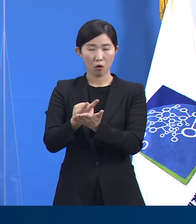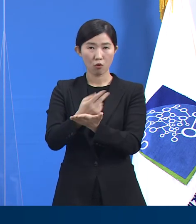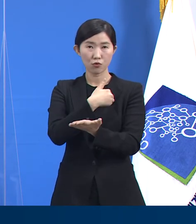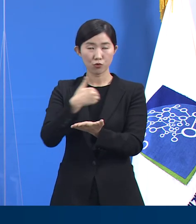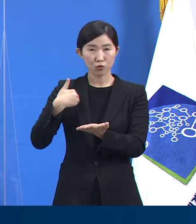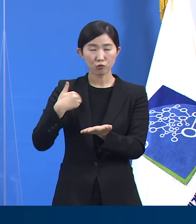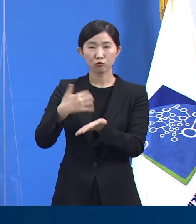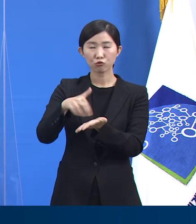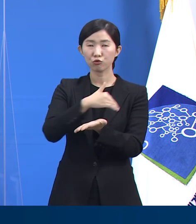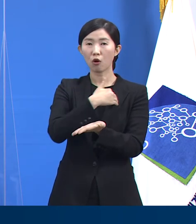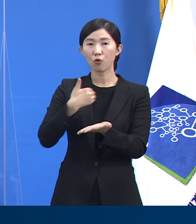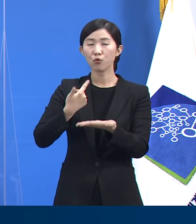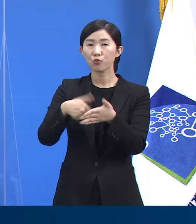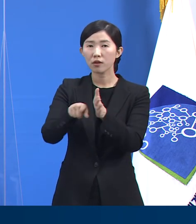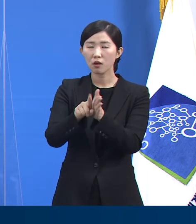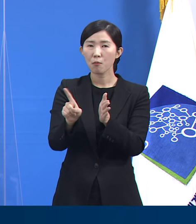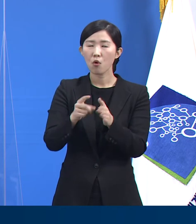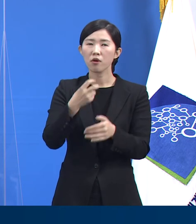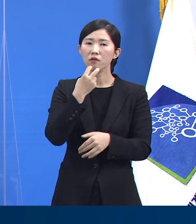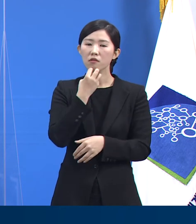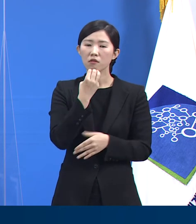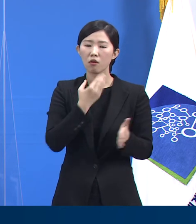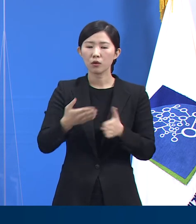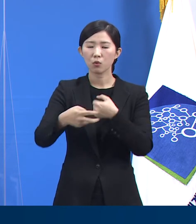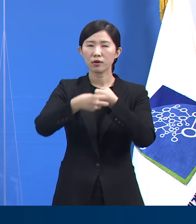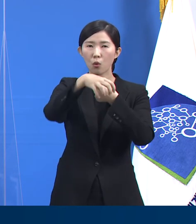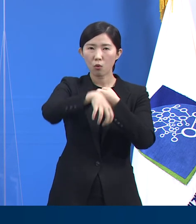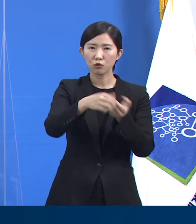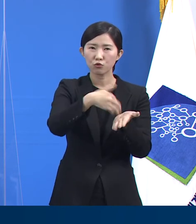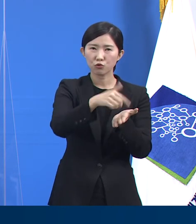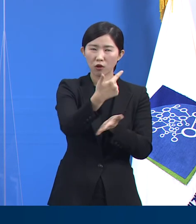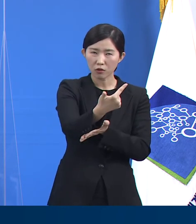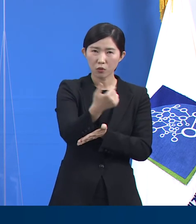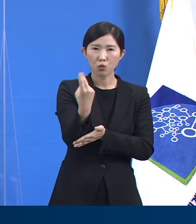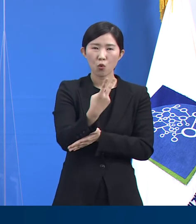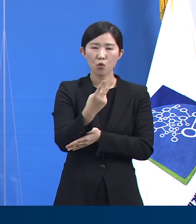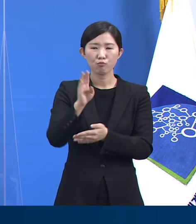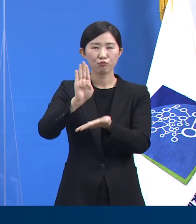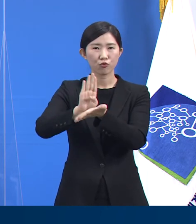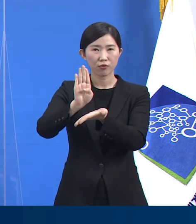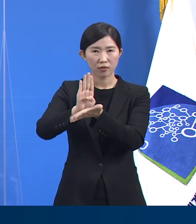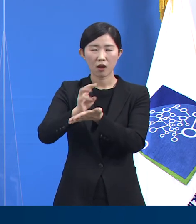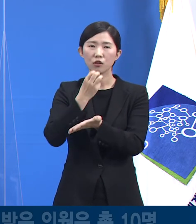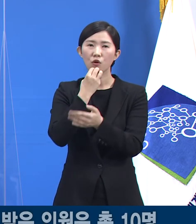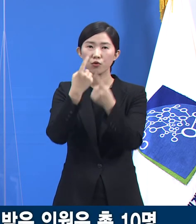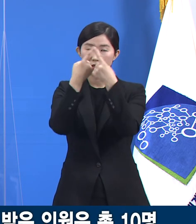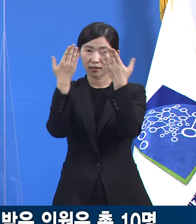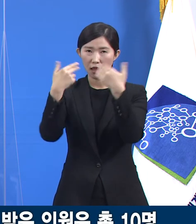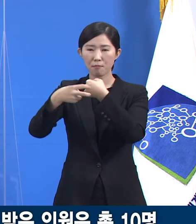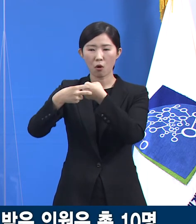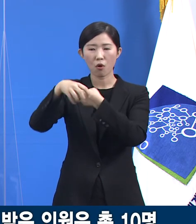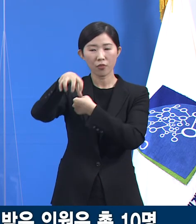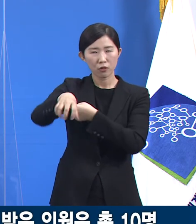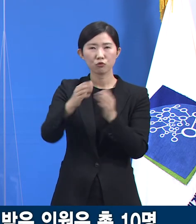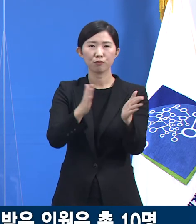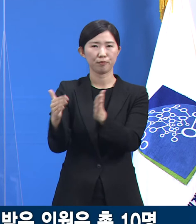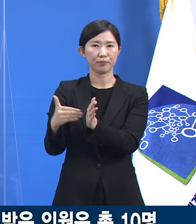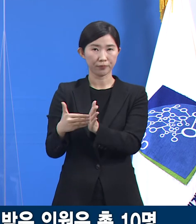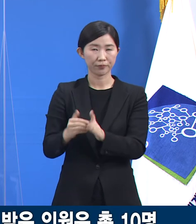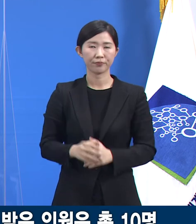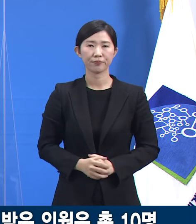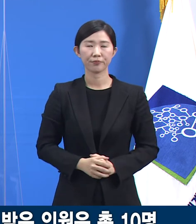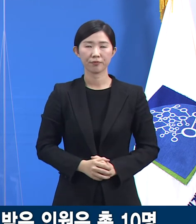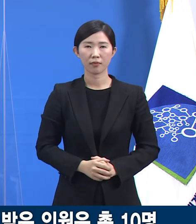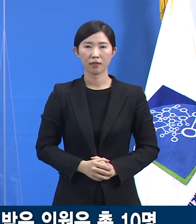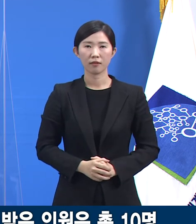6개 병원과 분당서울대학교 병원에 확보하였습니다. 2021년 3월 11일 공구시